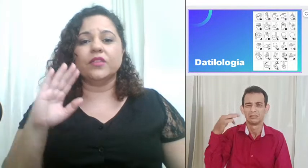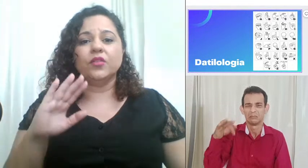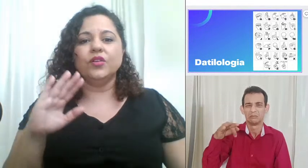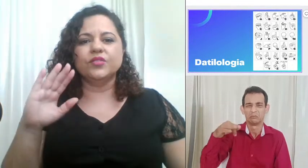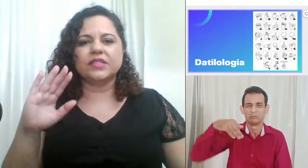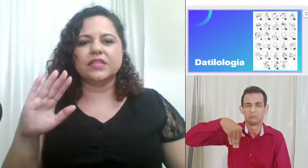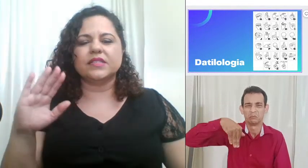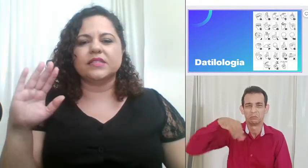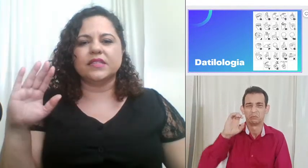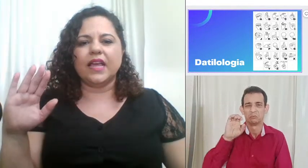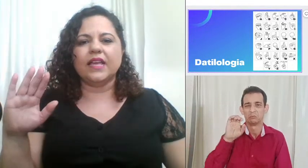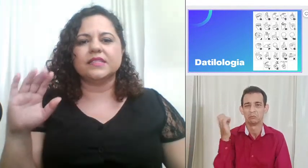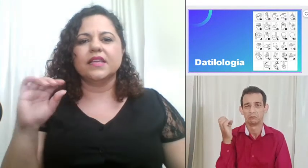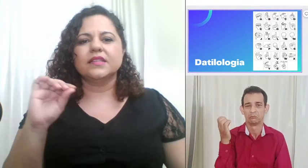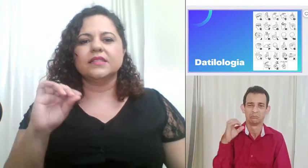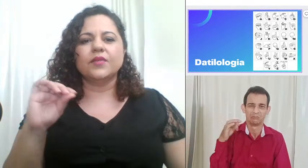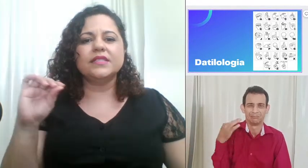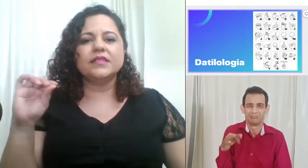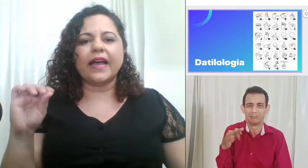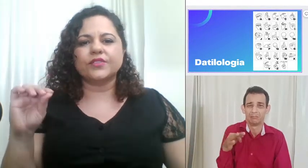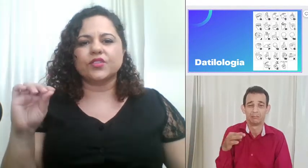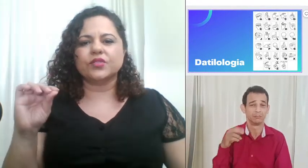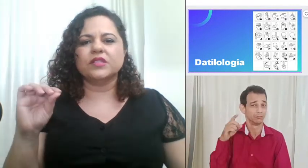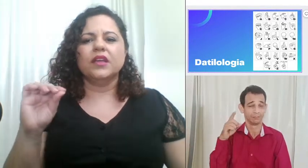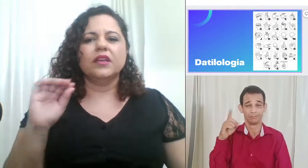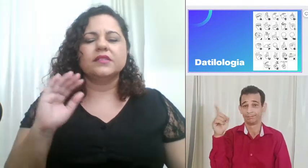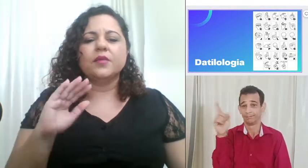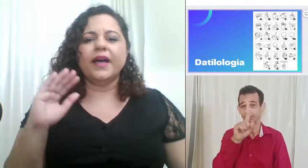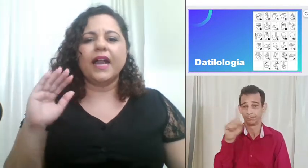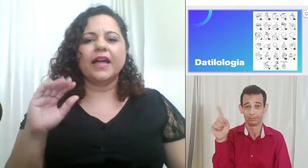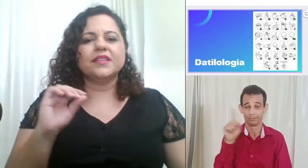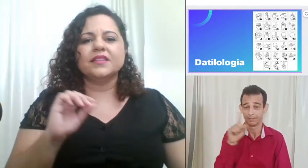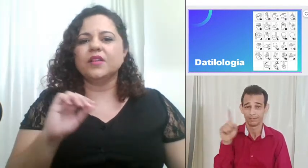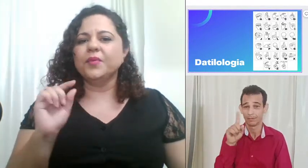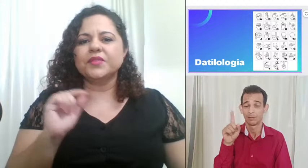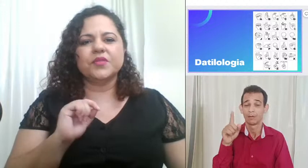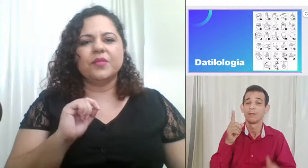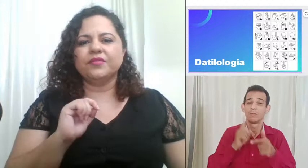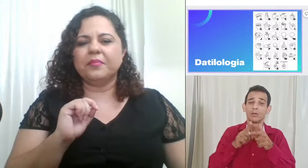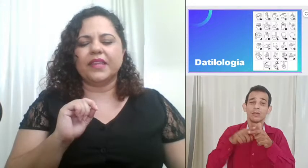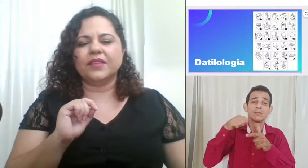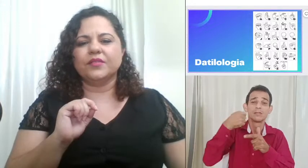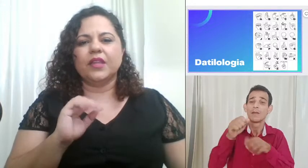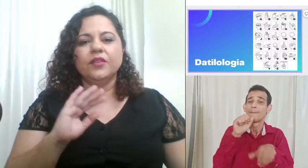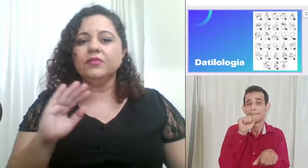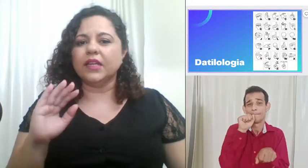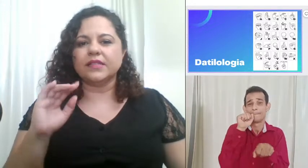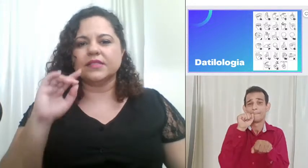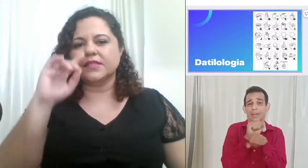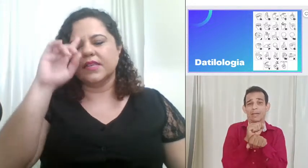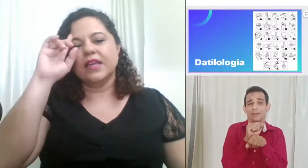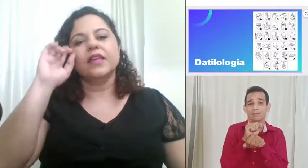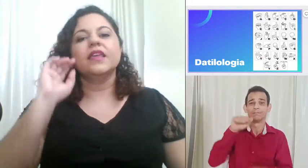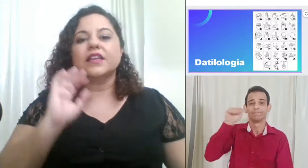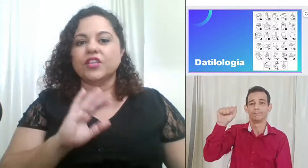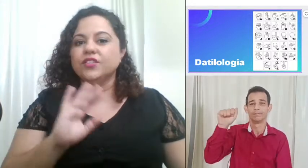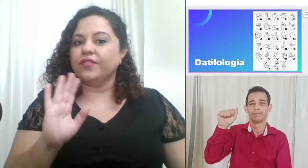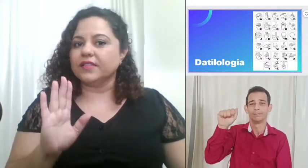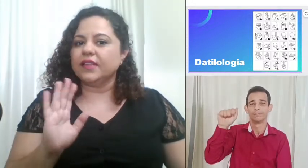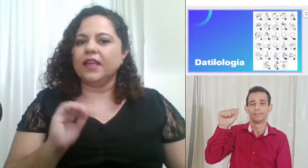todos esses sinais são estáticos são parados eles não possuem movimento nenhum desses que a gente fez até